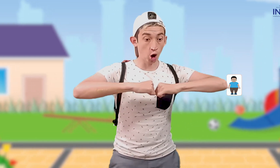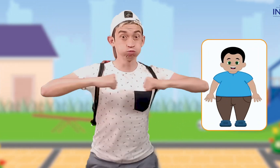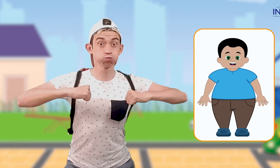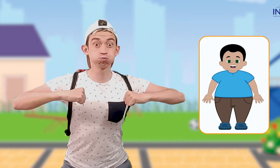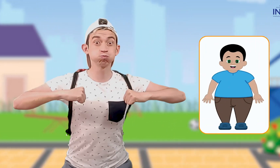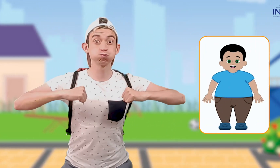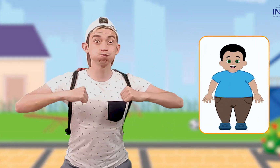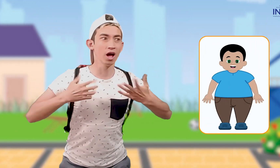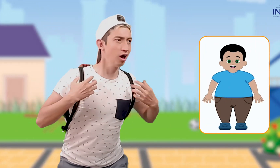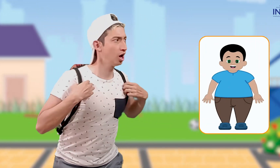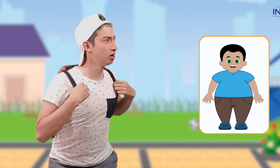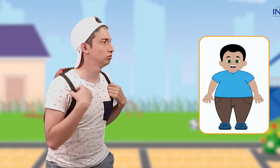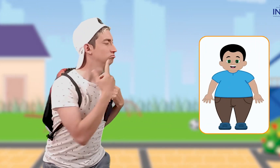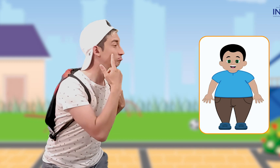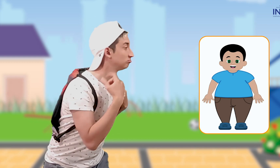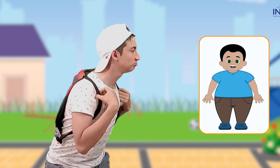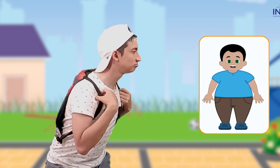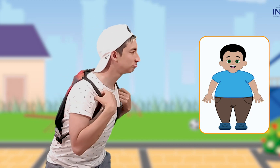es gordo. A ver...